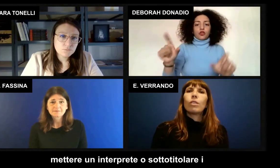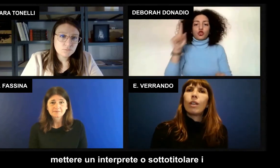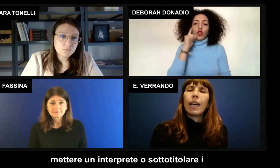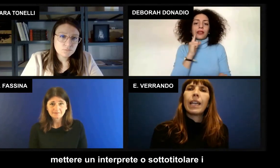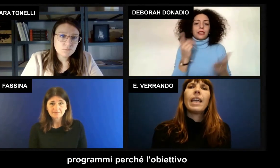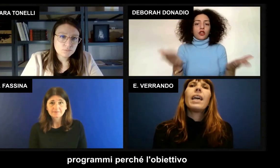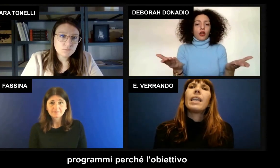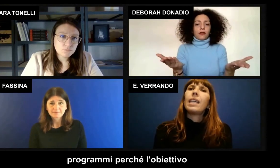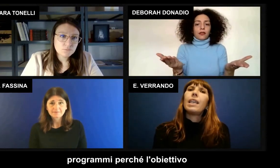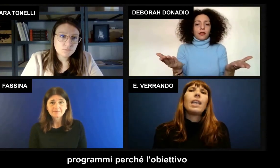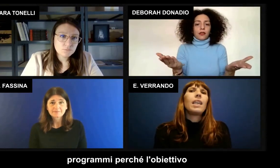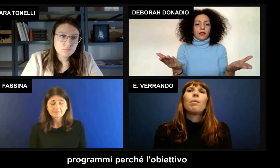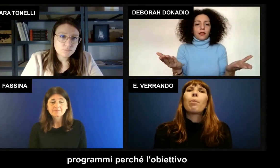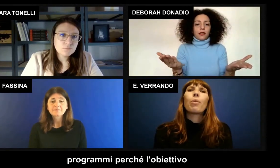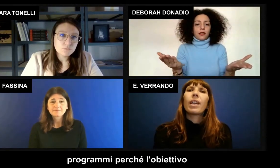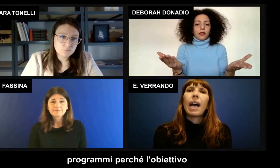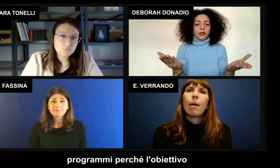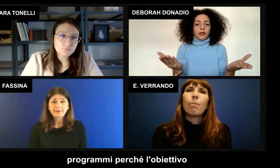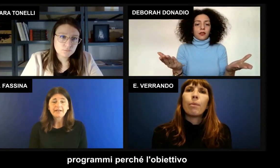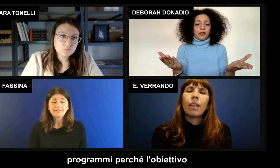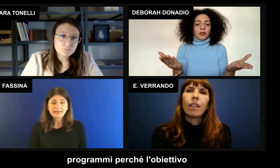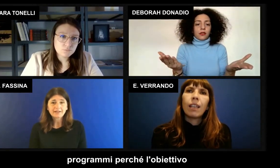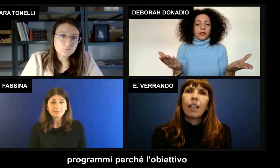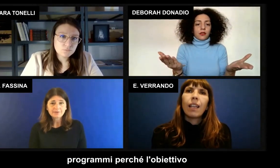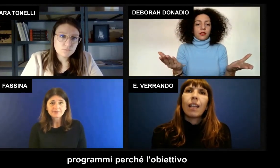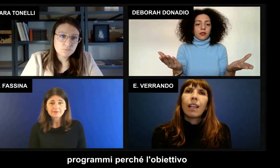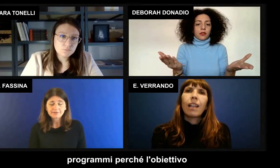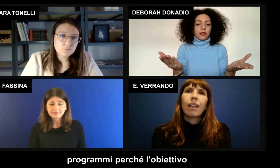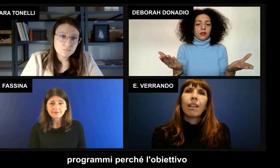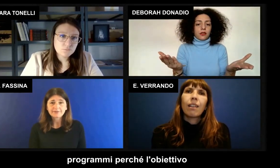sottotitolare i programmi